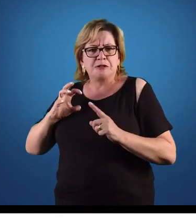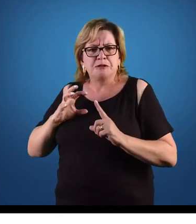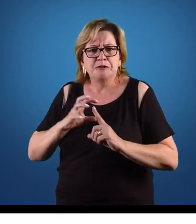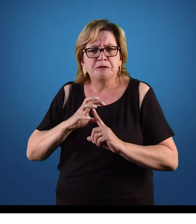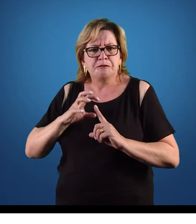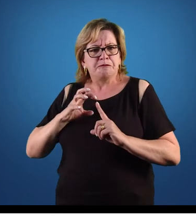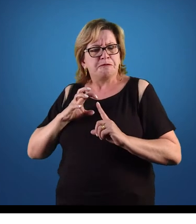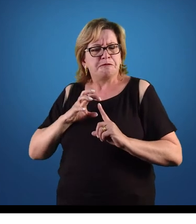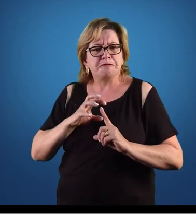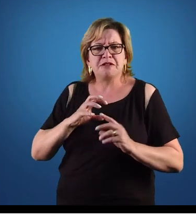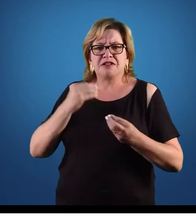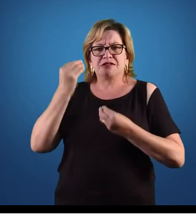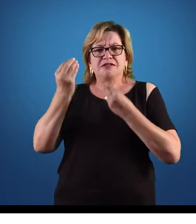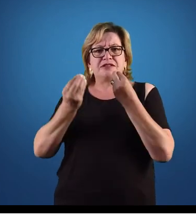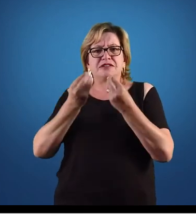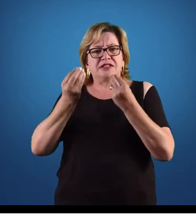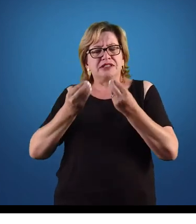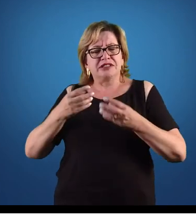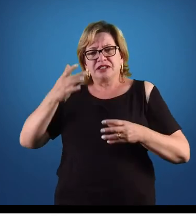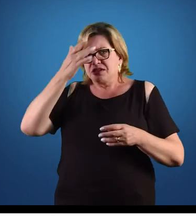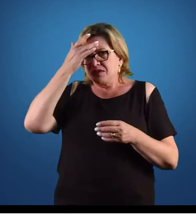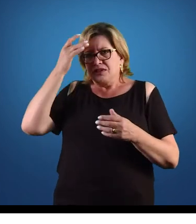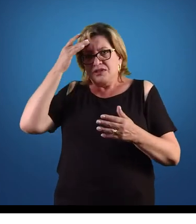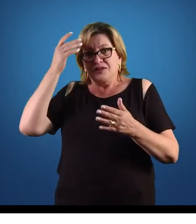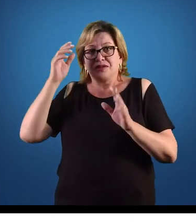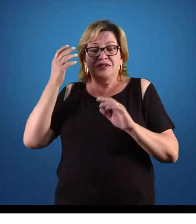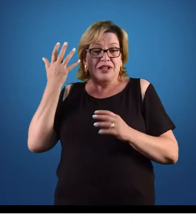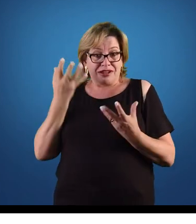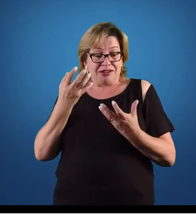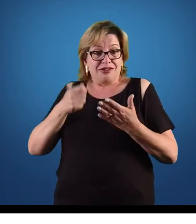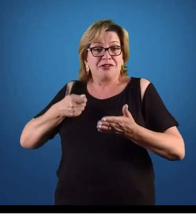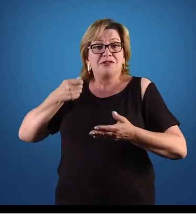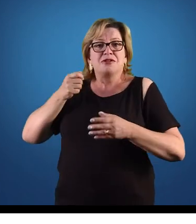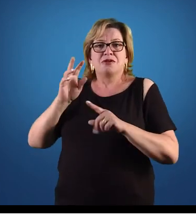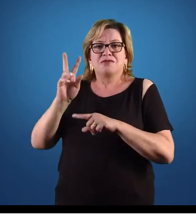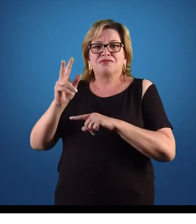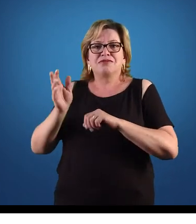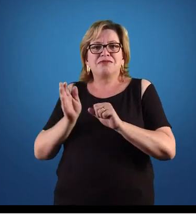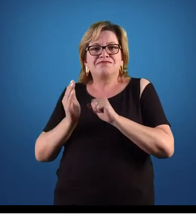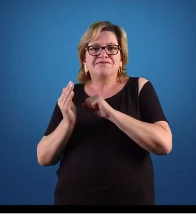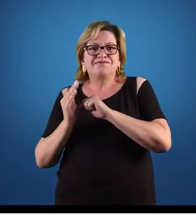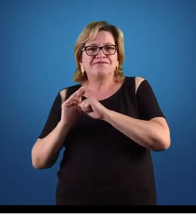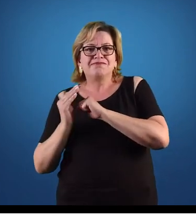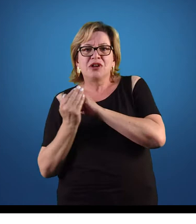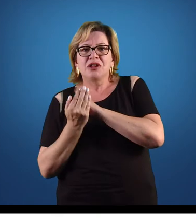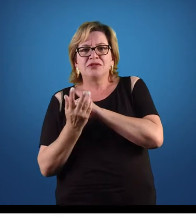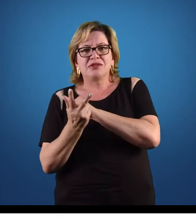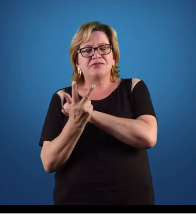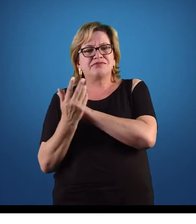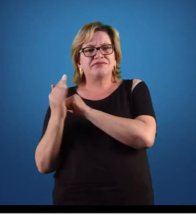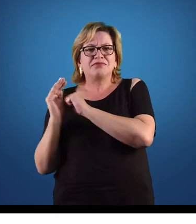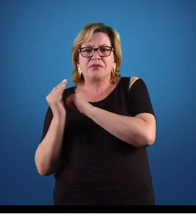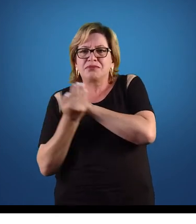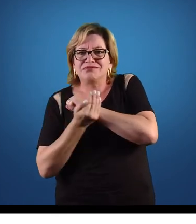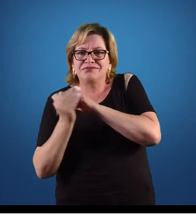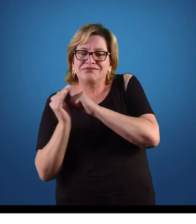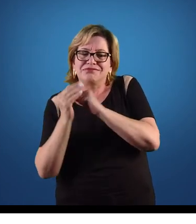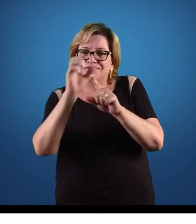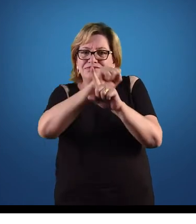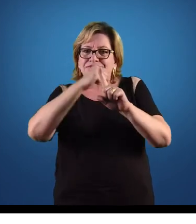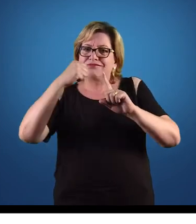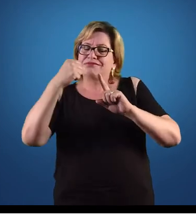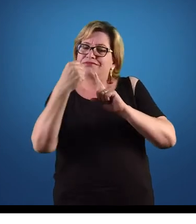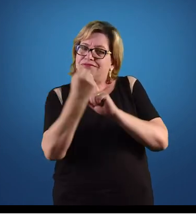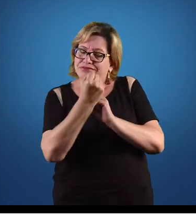daqueles que exigiam uma proteção social ao cidadão brasileiro. Então, diante disso,